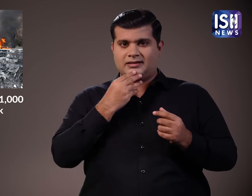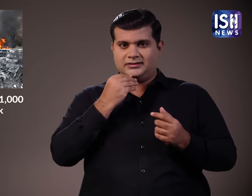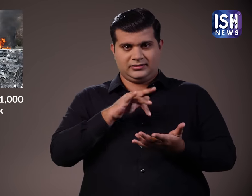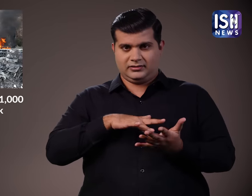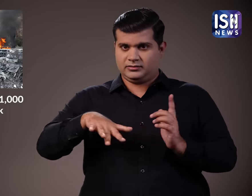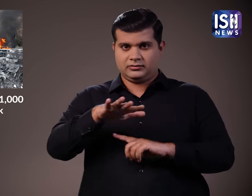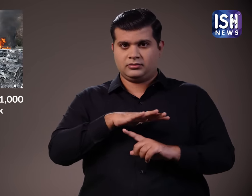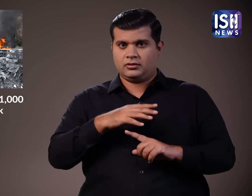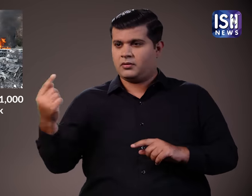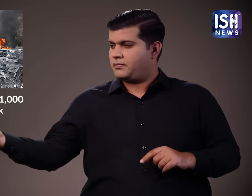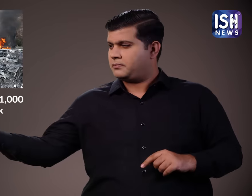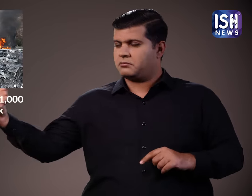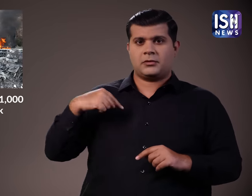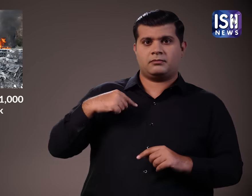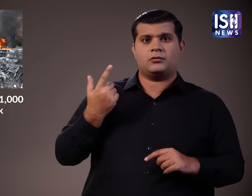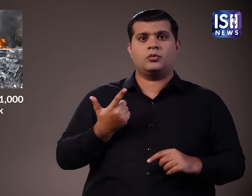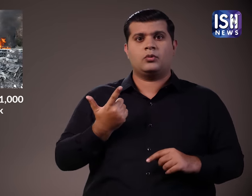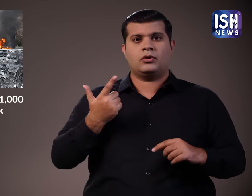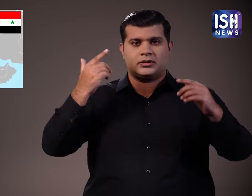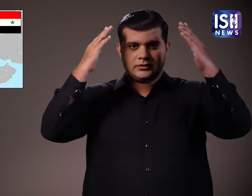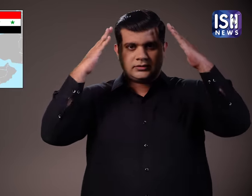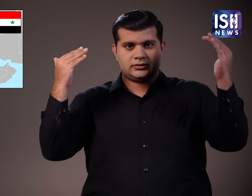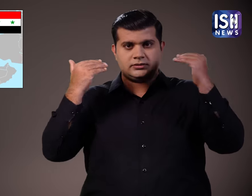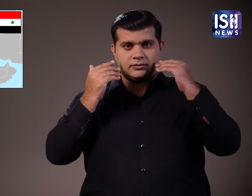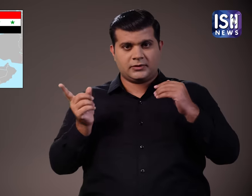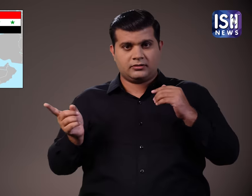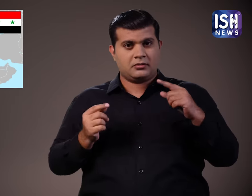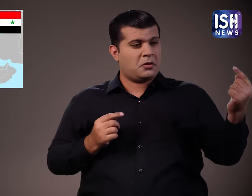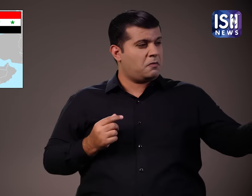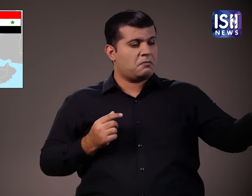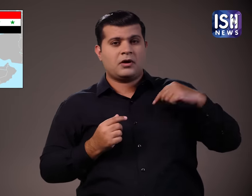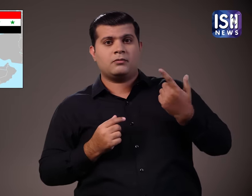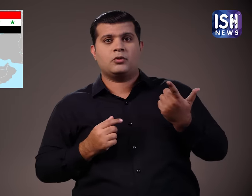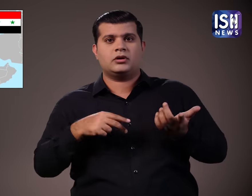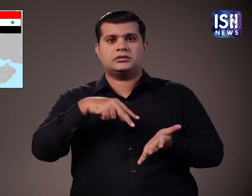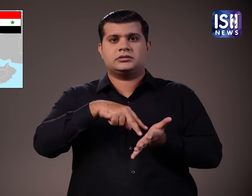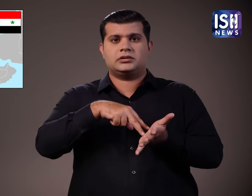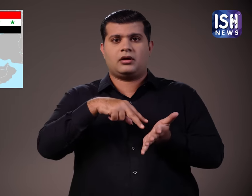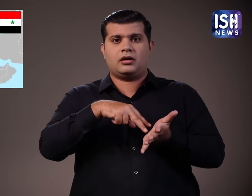सीर्या ने दो तरफ से इसराइल पर हमला बोल दिया था।